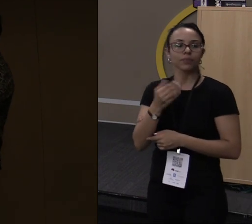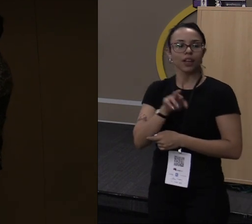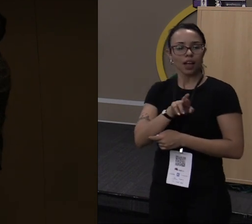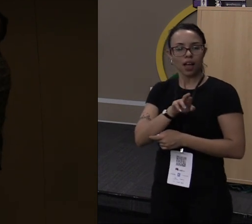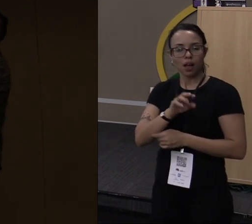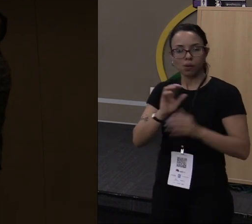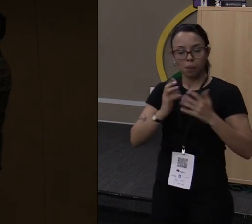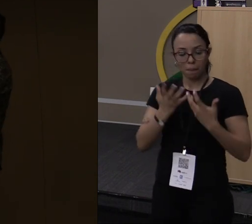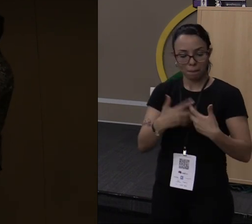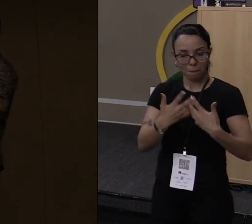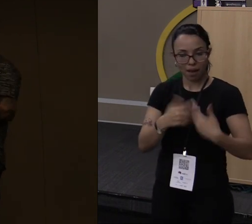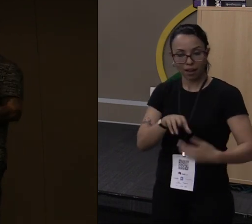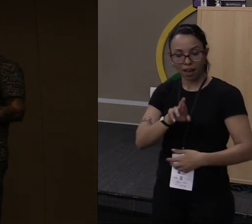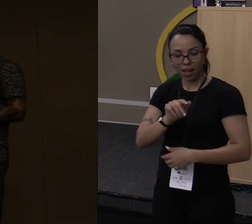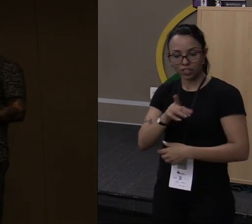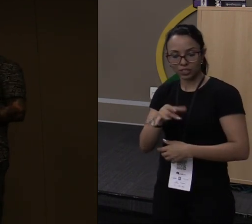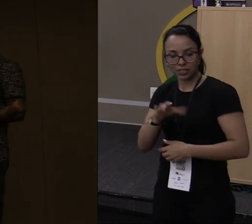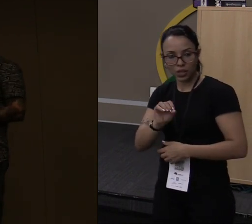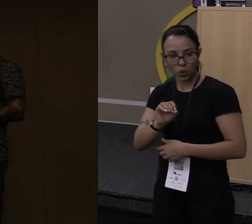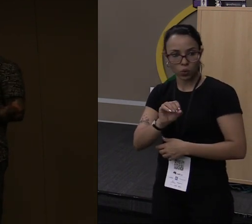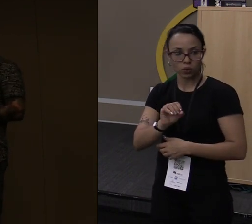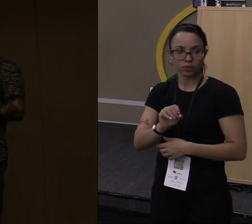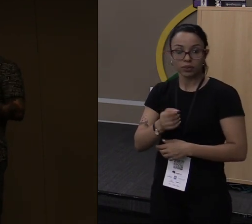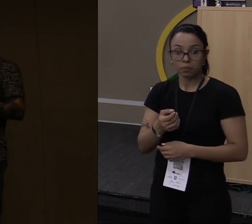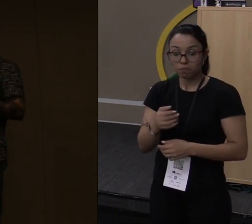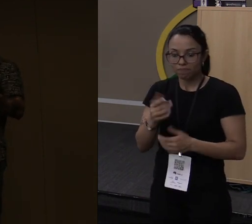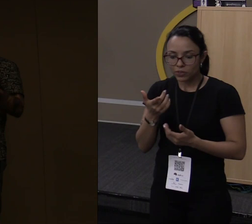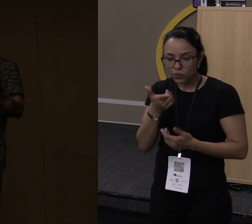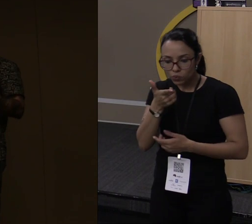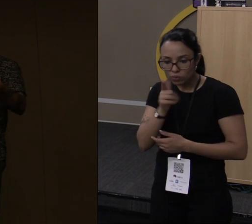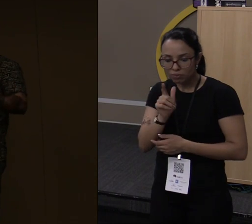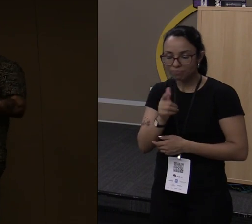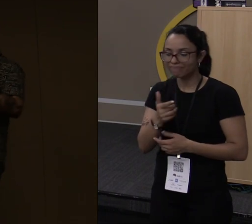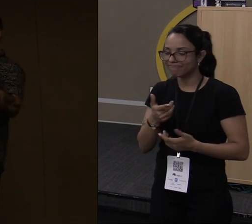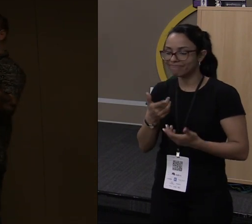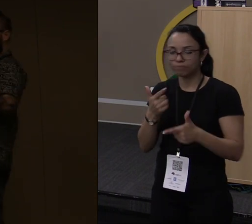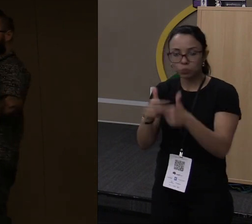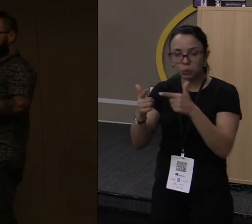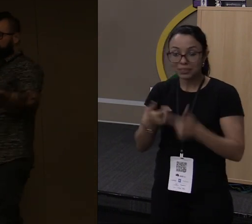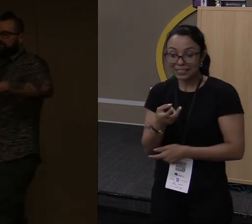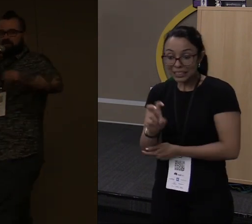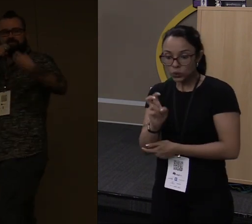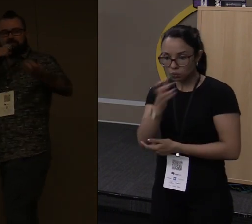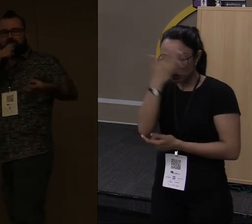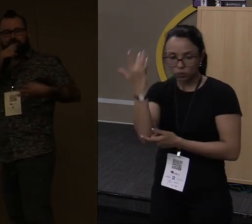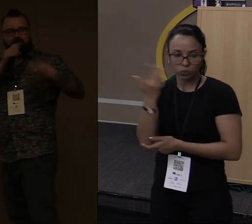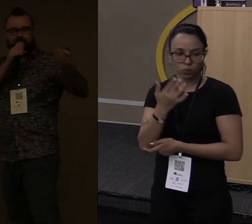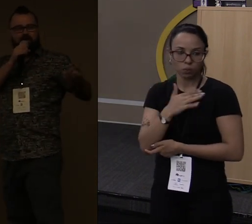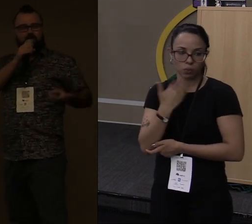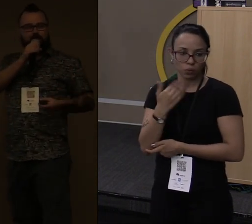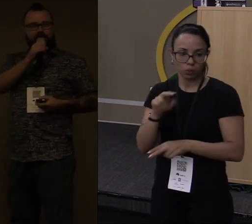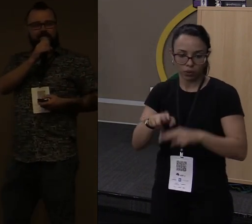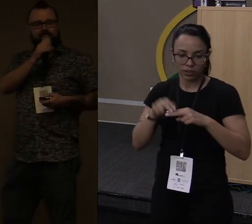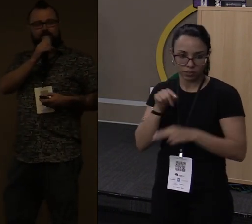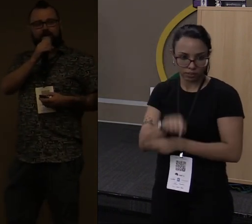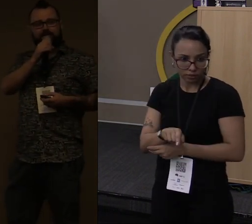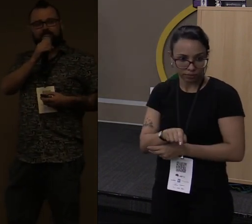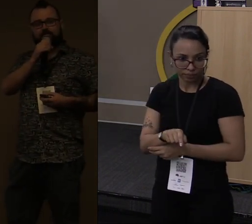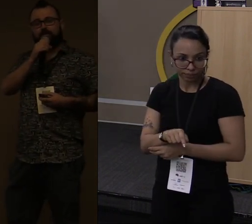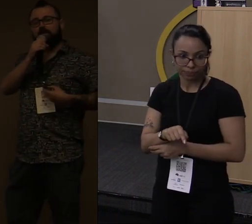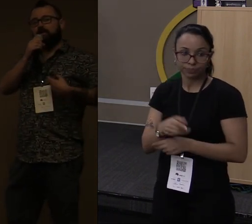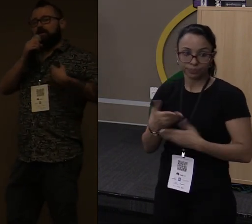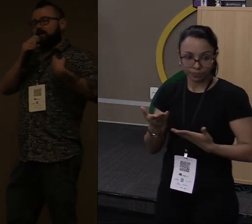administrou a quantidade excessiva de radiação. Então, um erro de software escrito, provavelmente, em C, C++, uma dessas